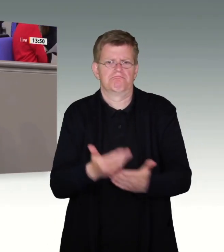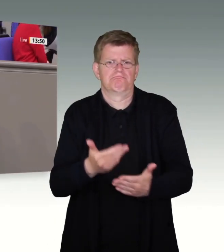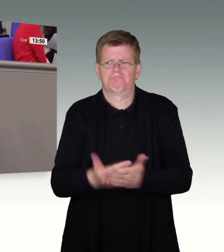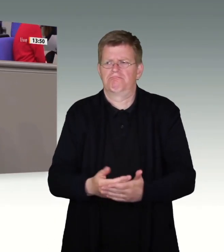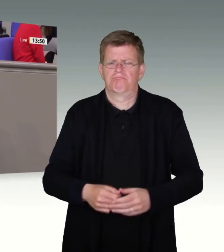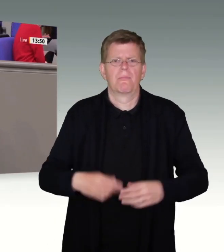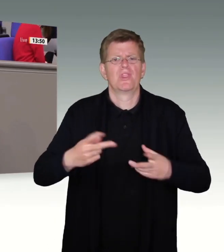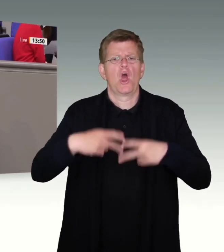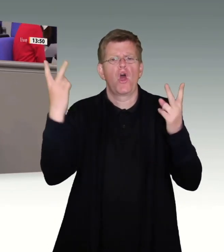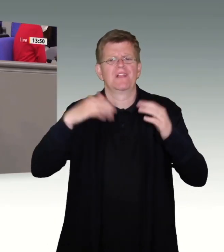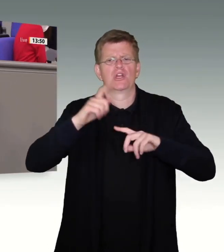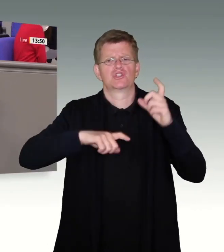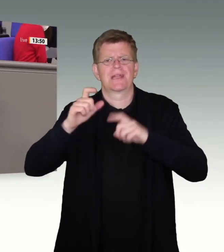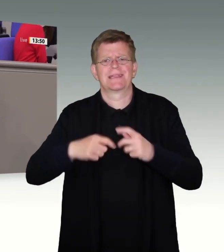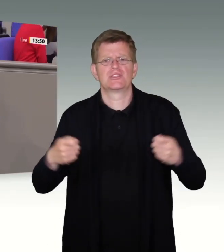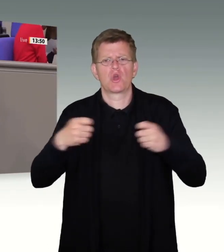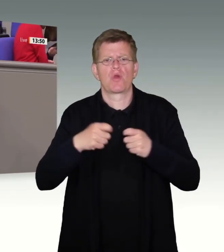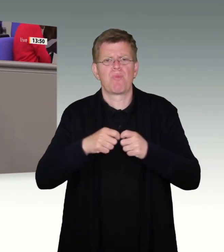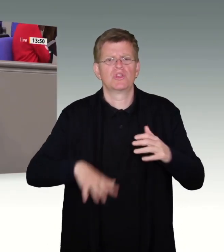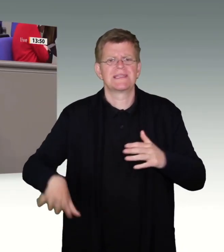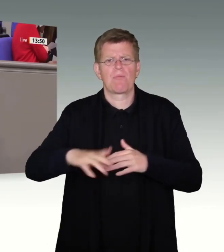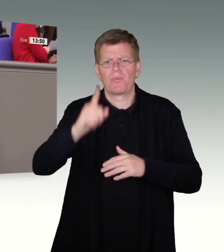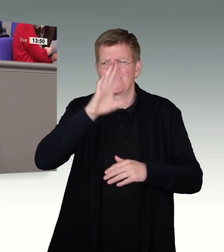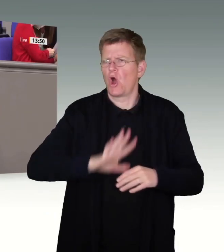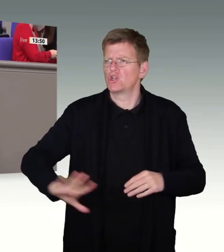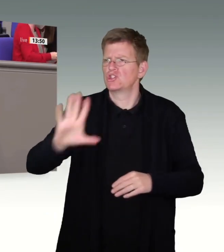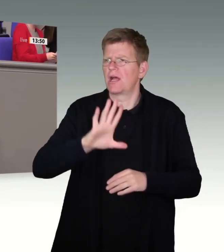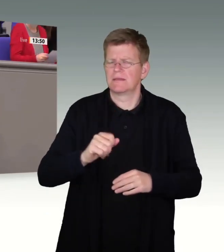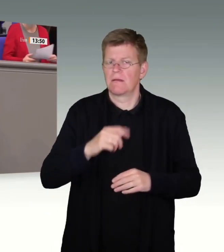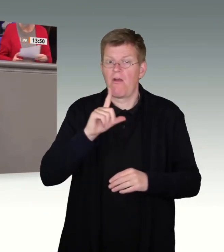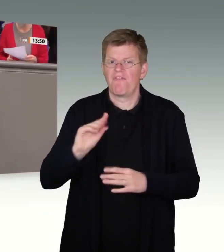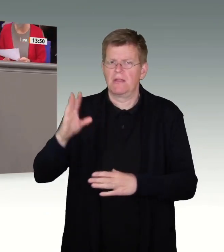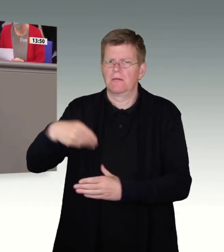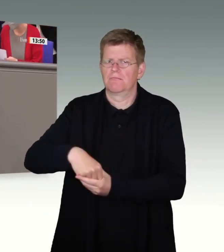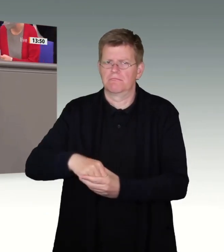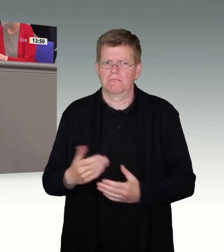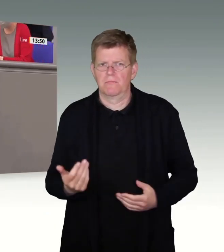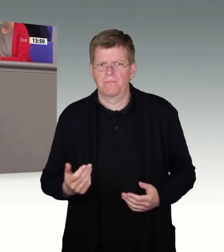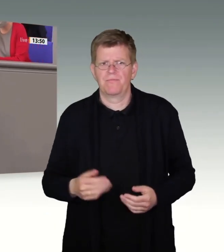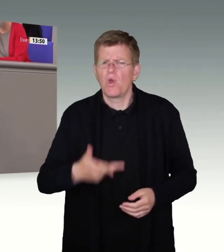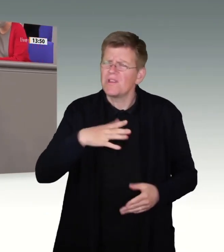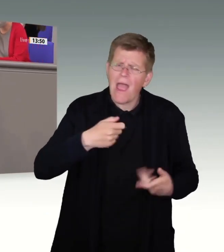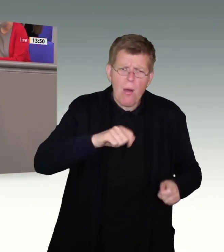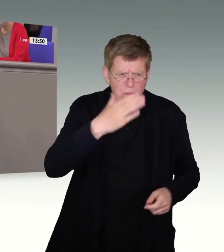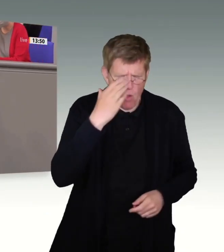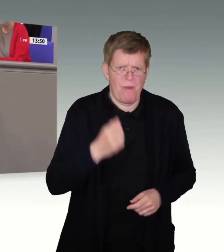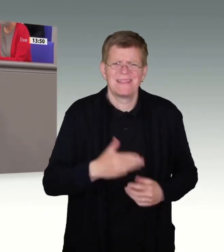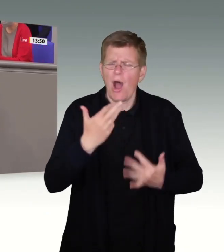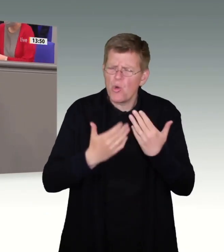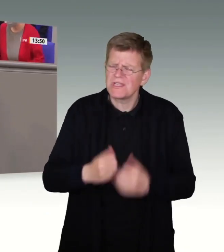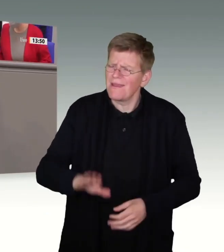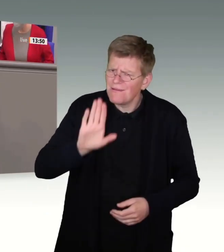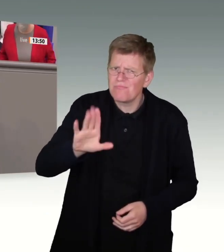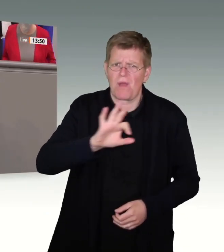Bundesrepublik Deutschland. Auch das konnte ich heute mitnehmen. Herr Baumann, dass nur ausgerechnet Ihre Partei